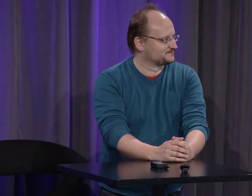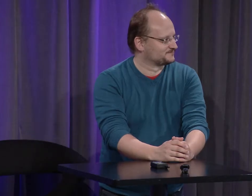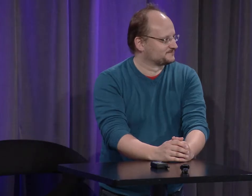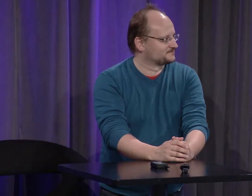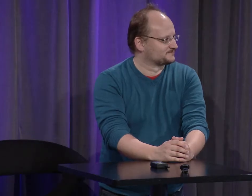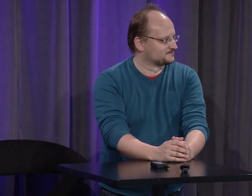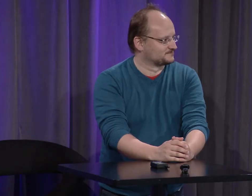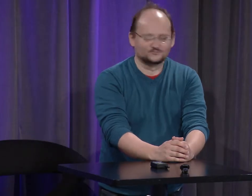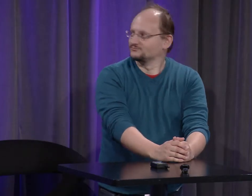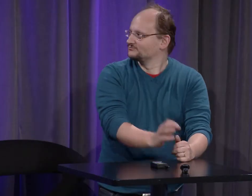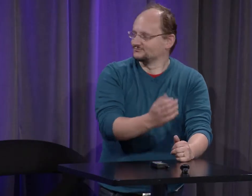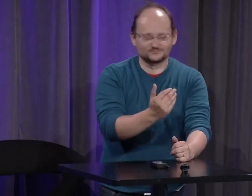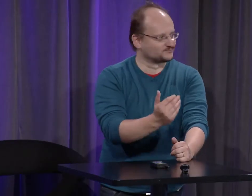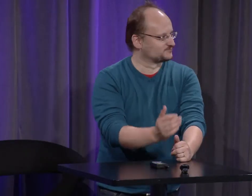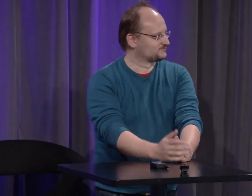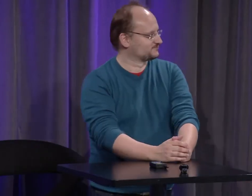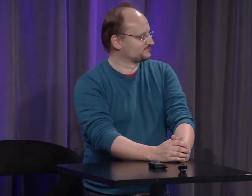ça va ? ça va ?